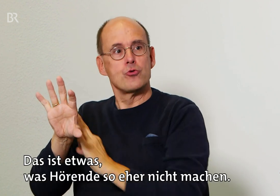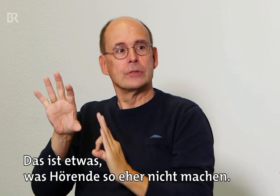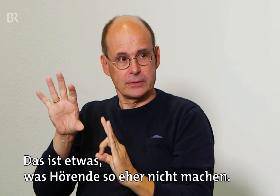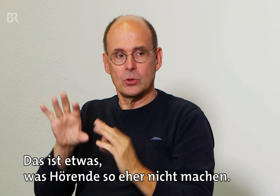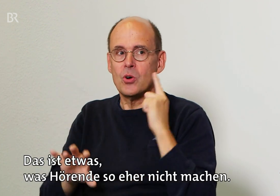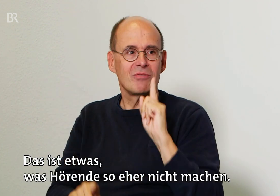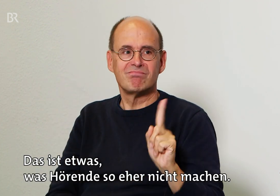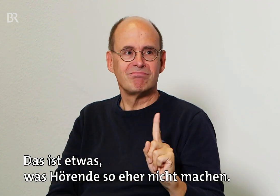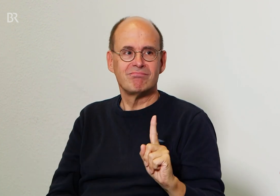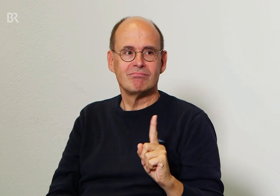Hörende so eher nicht machen.